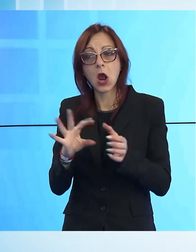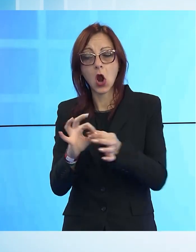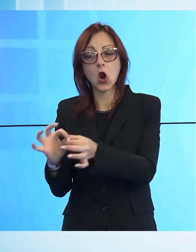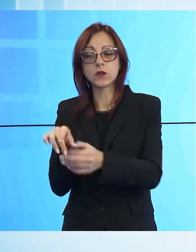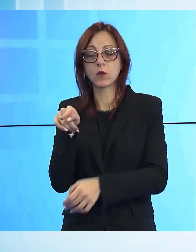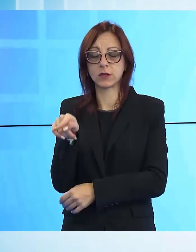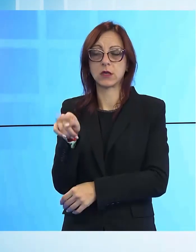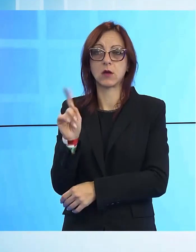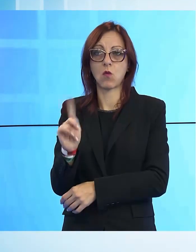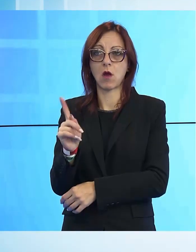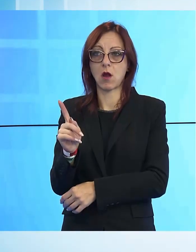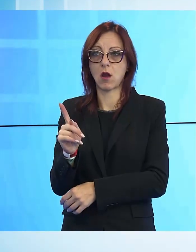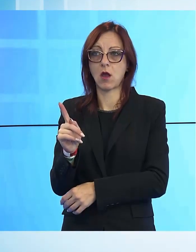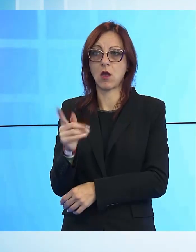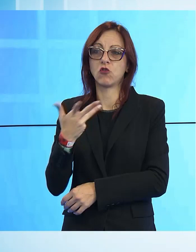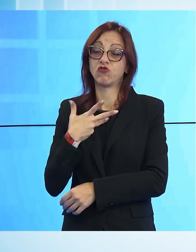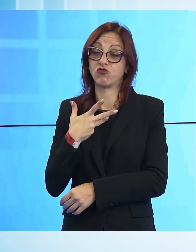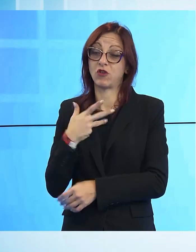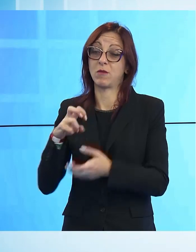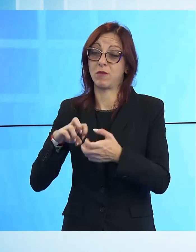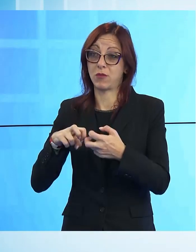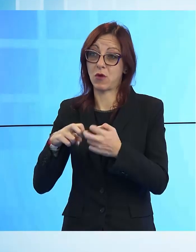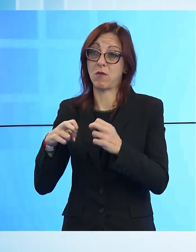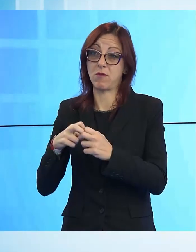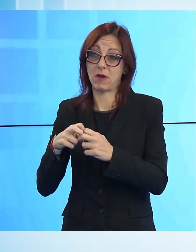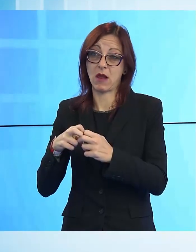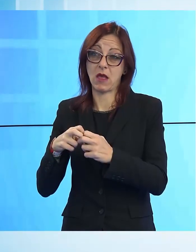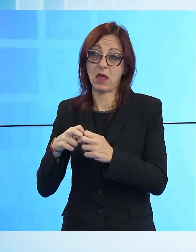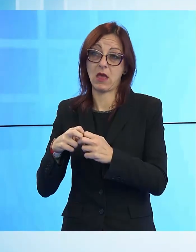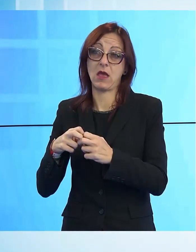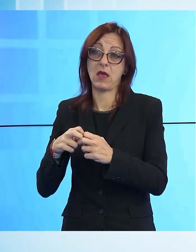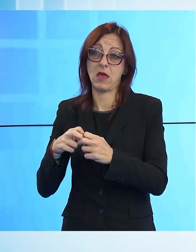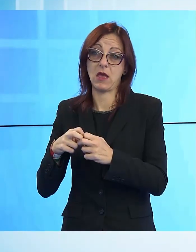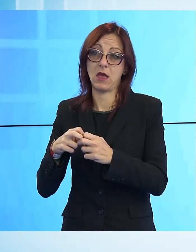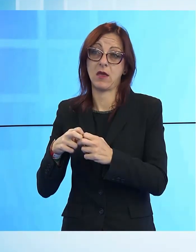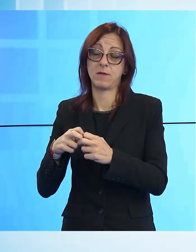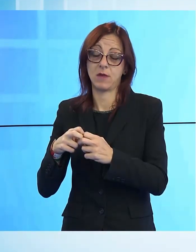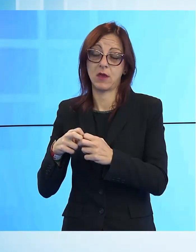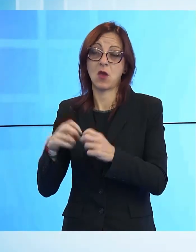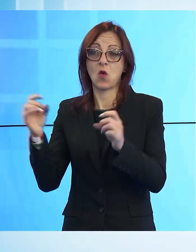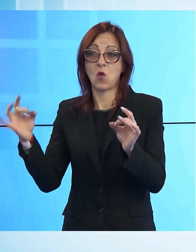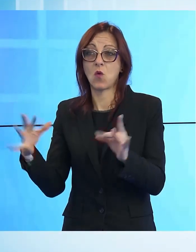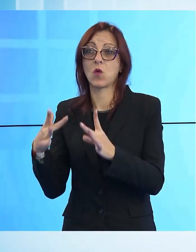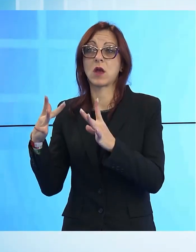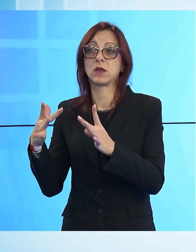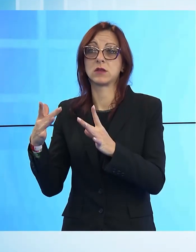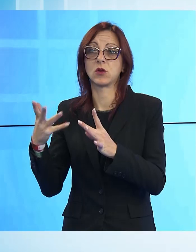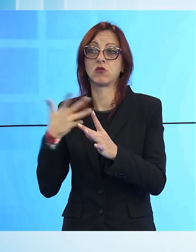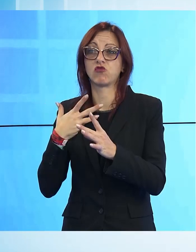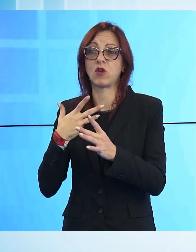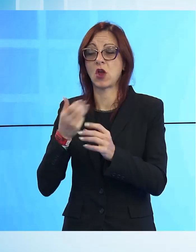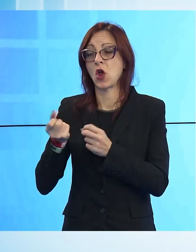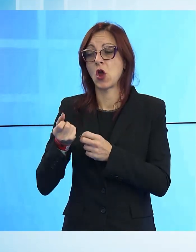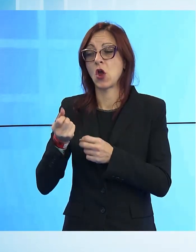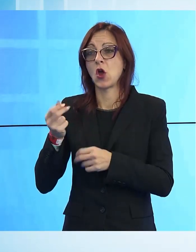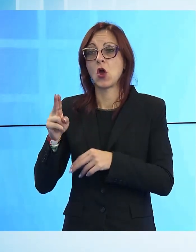prodotto delle grosse criticità, se si fosse verificato l'arrivo di numeri, non